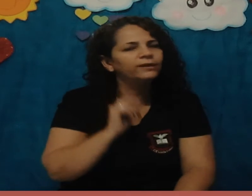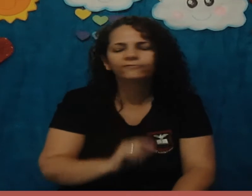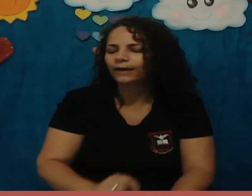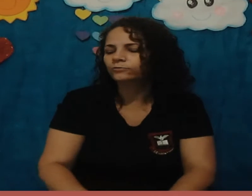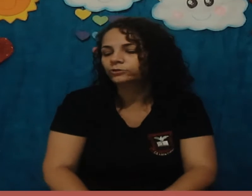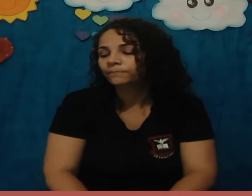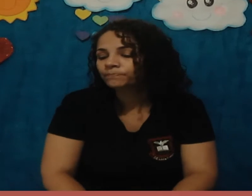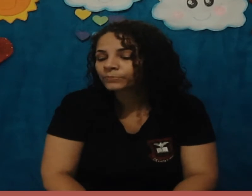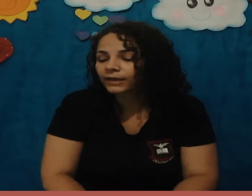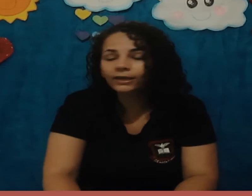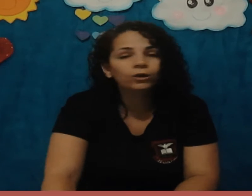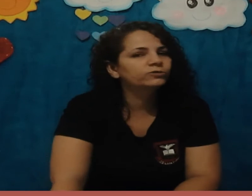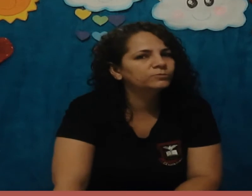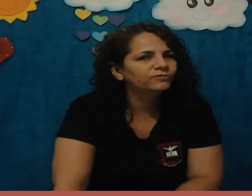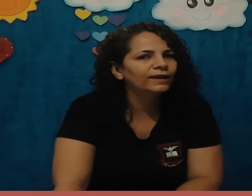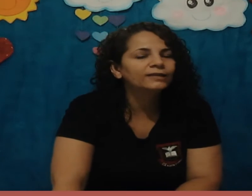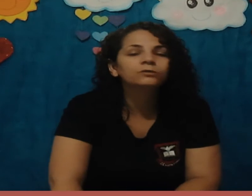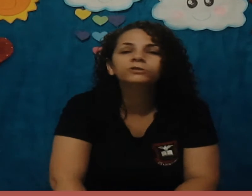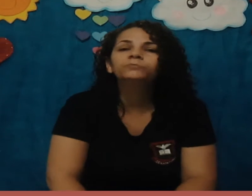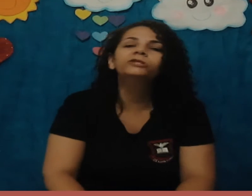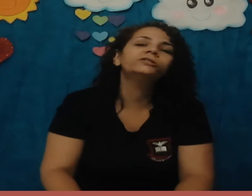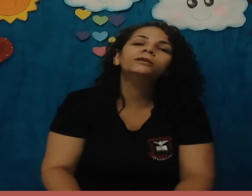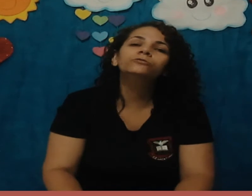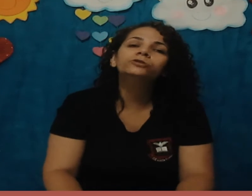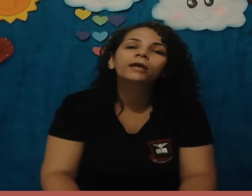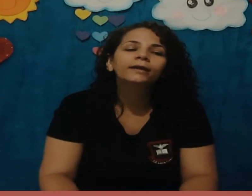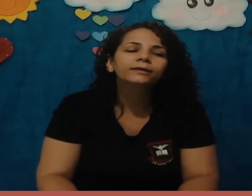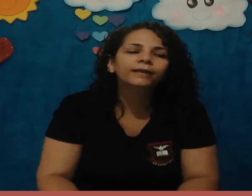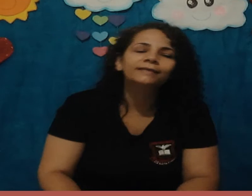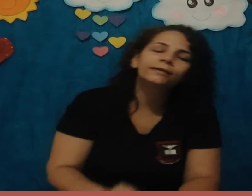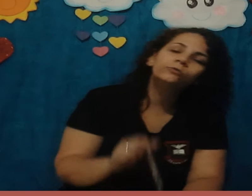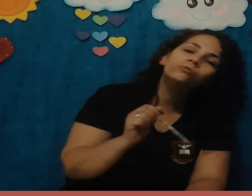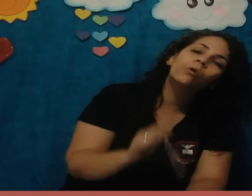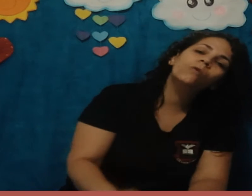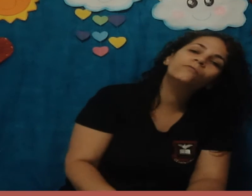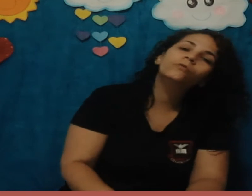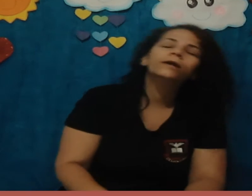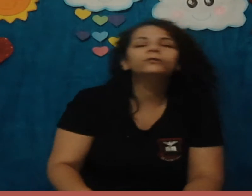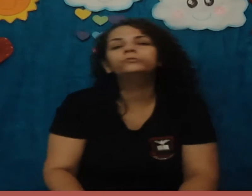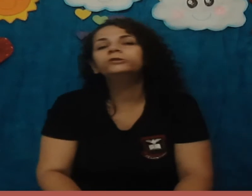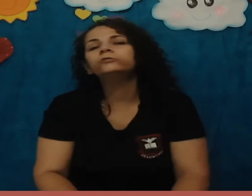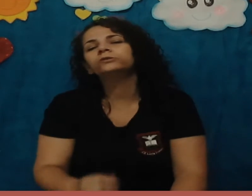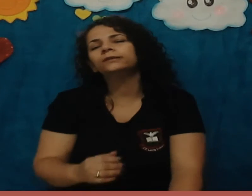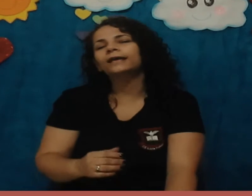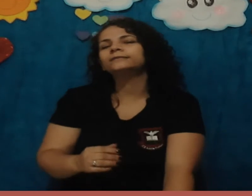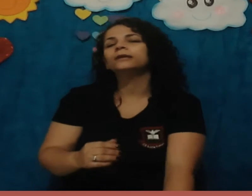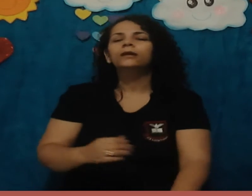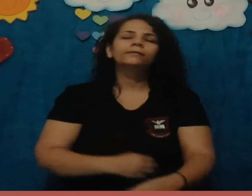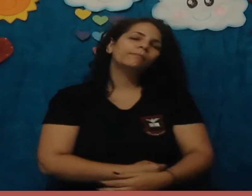levados. E nós vamos falar sobre os bichinhos que nascem do ovo e os bichinhos que nascem da